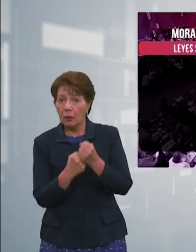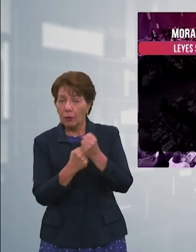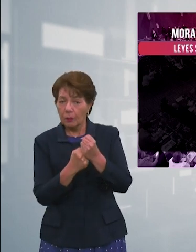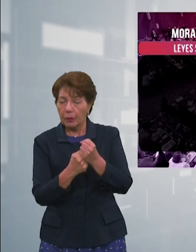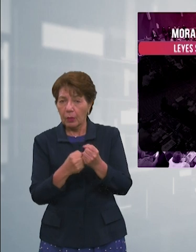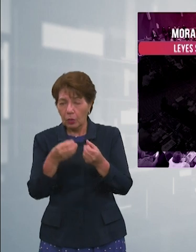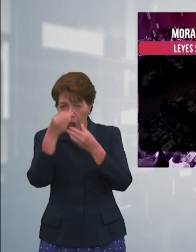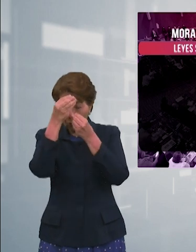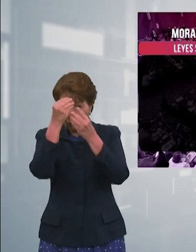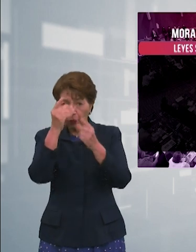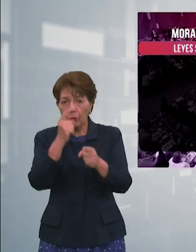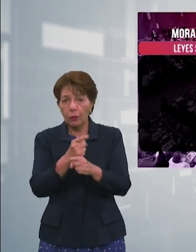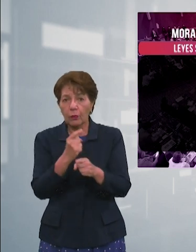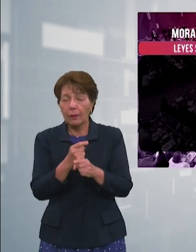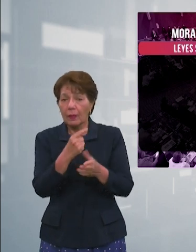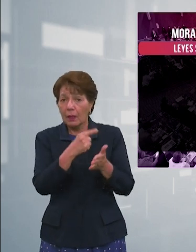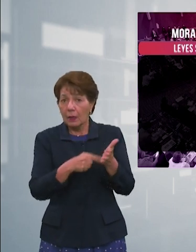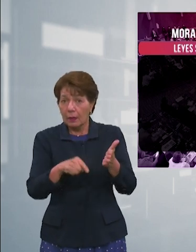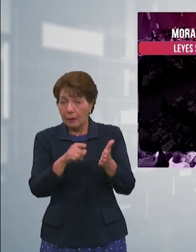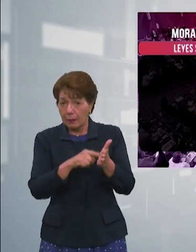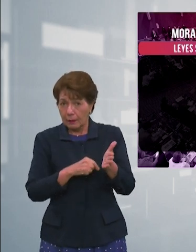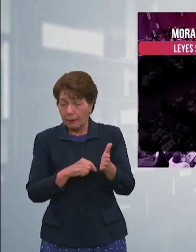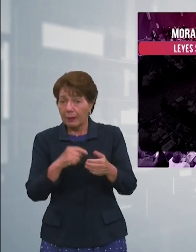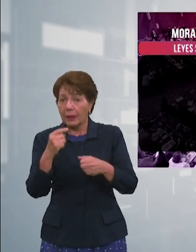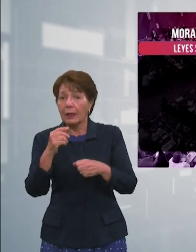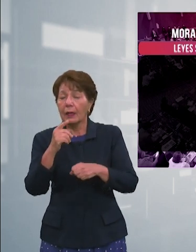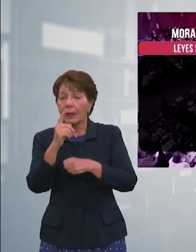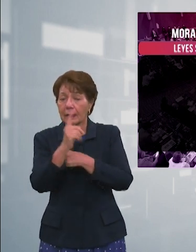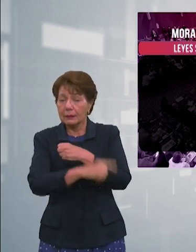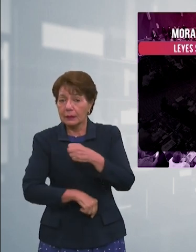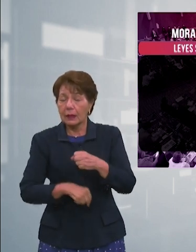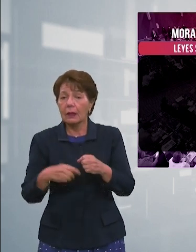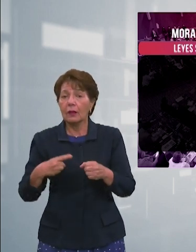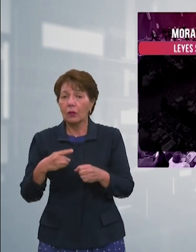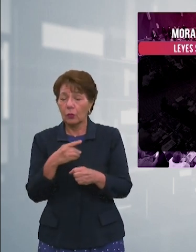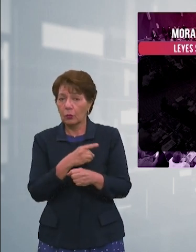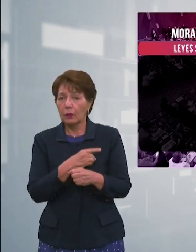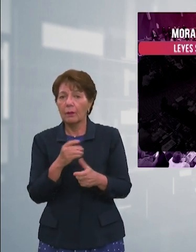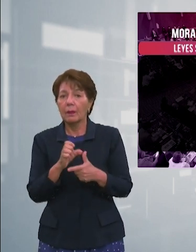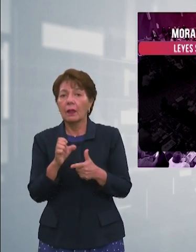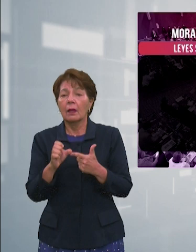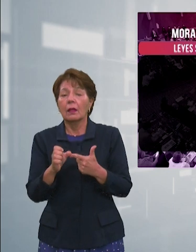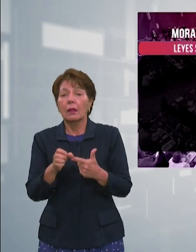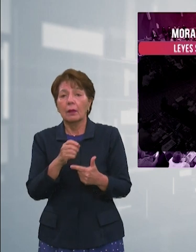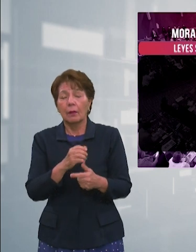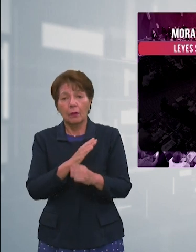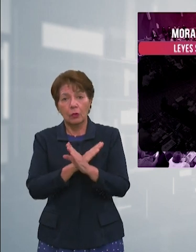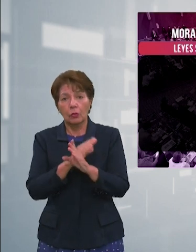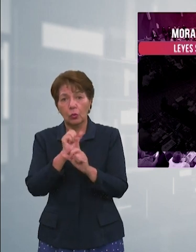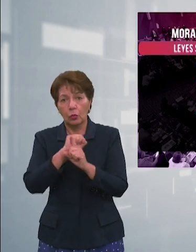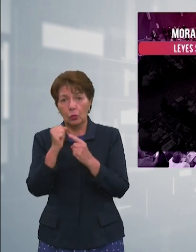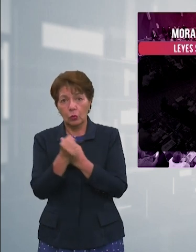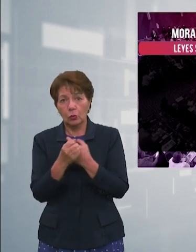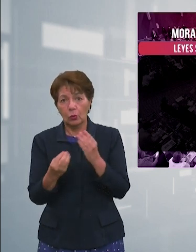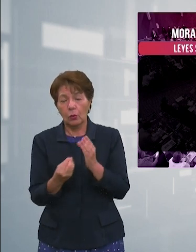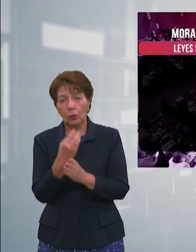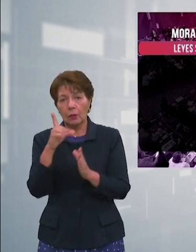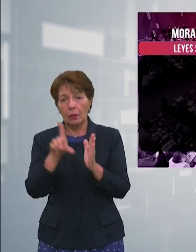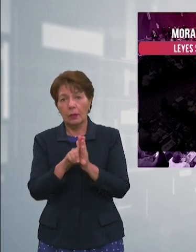la eliminación de inmunidad parlamentaria, la ley de protección social, una nueva ley de tránsito, nueva ley